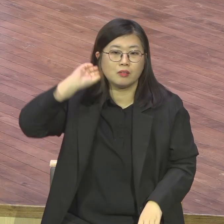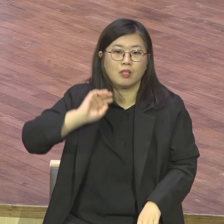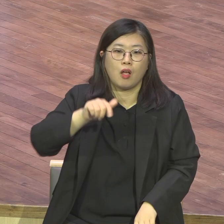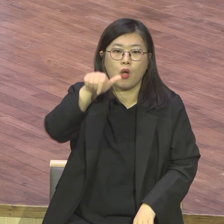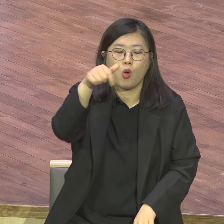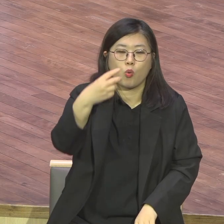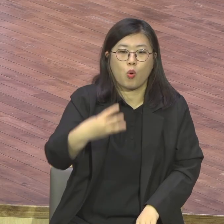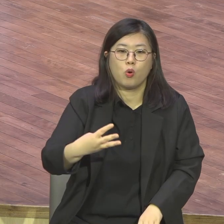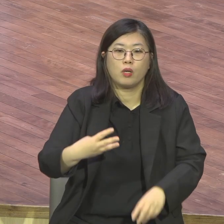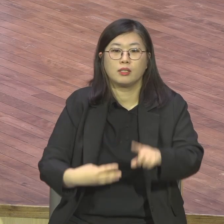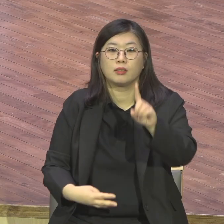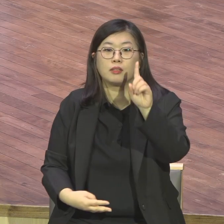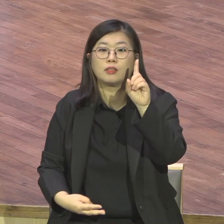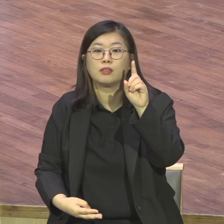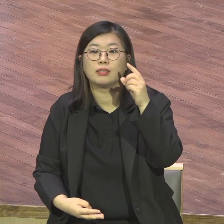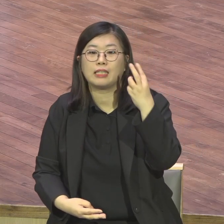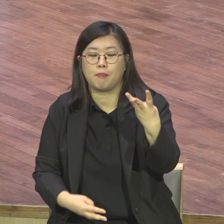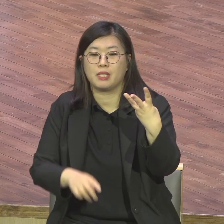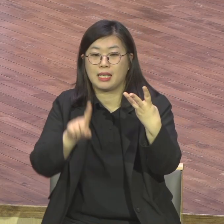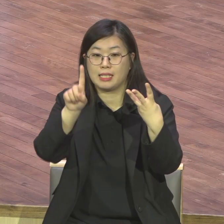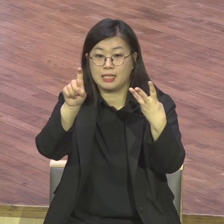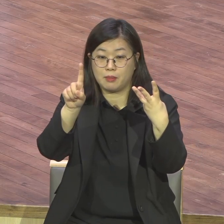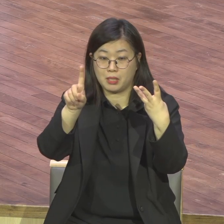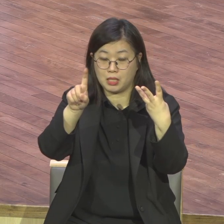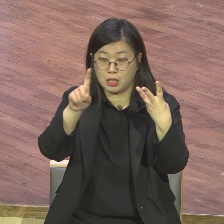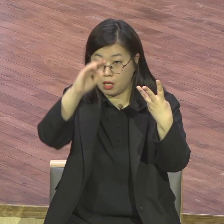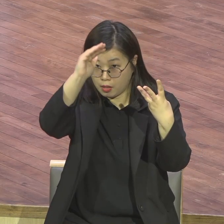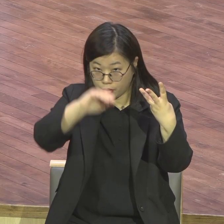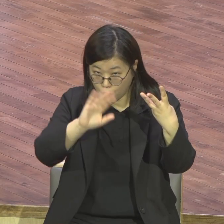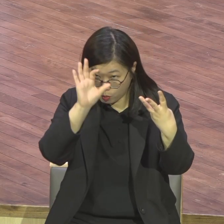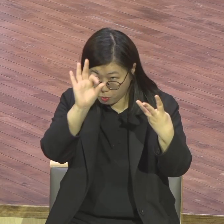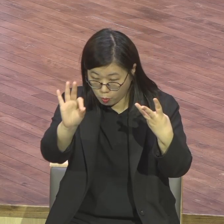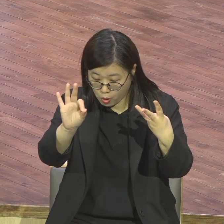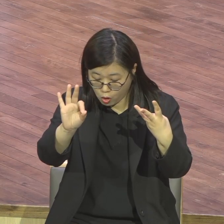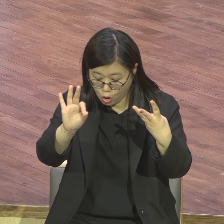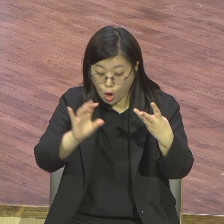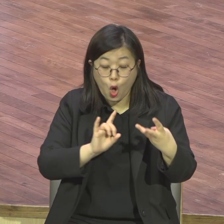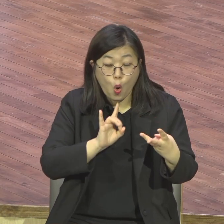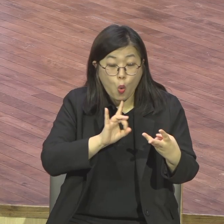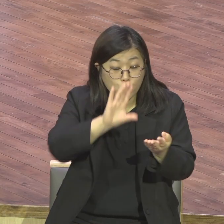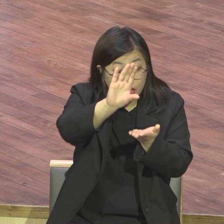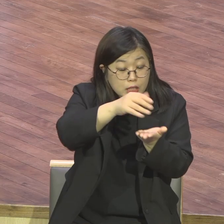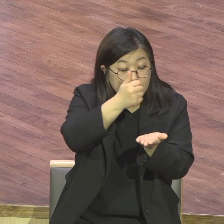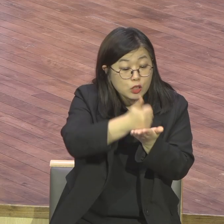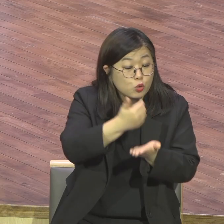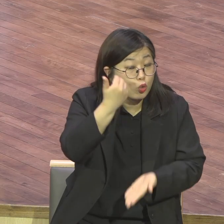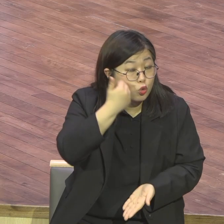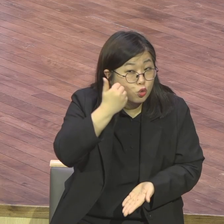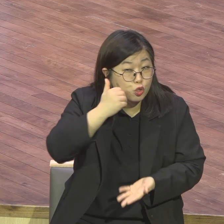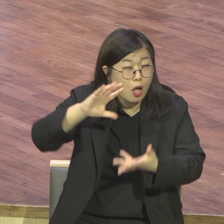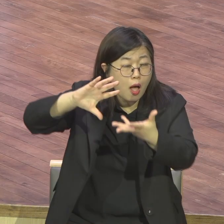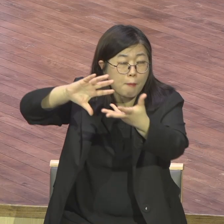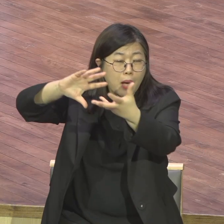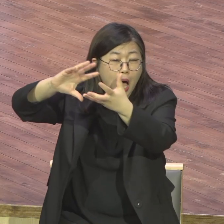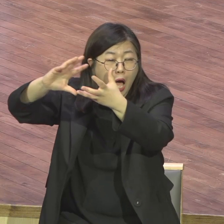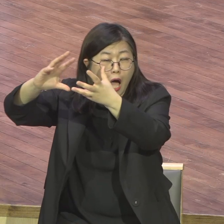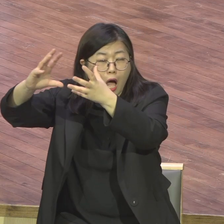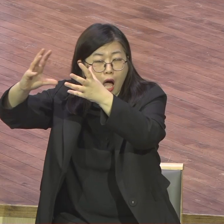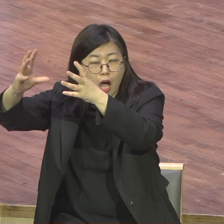오직 그리스도는 만유시오 만유 안에 계시도다 그랬어요.